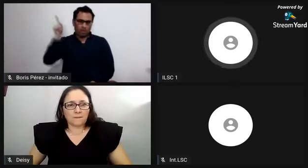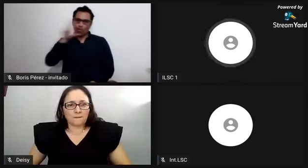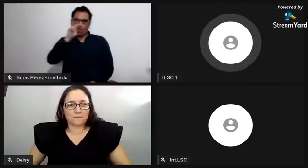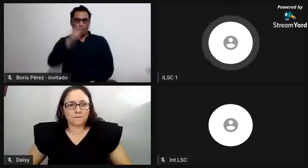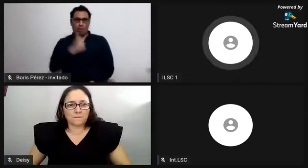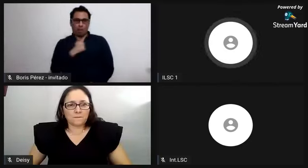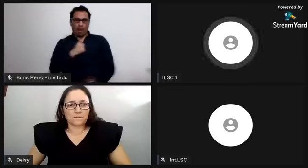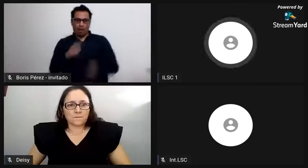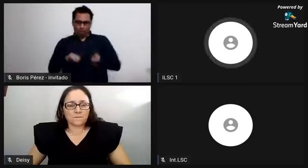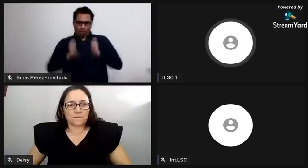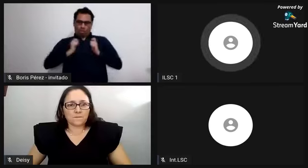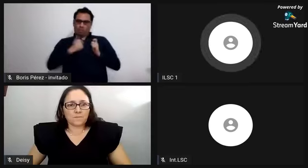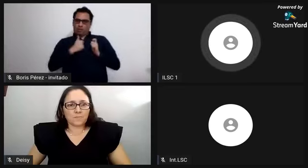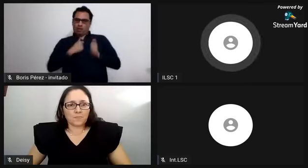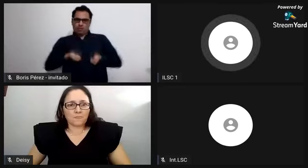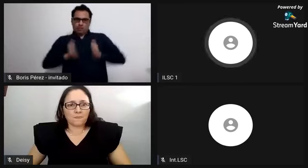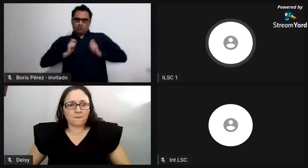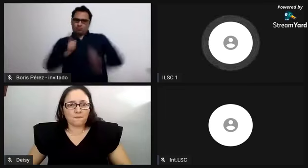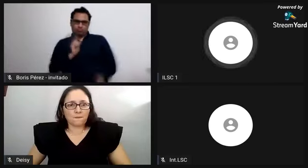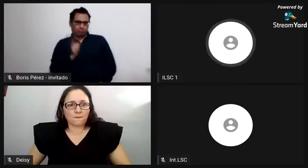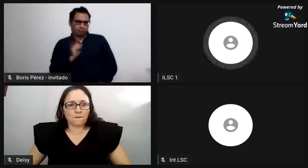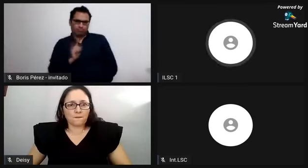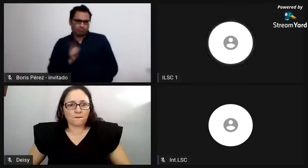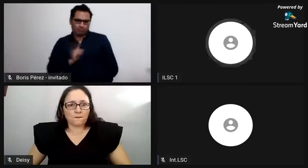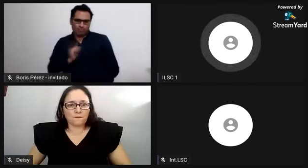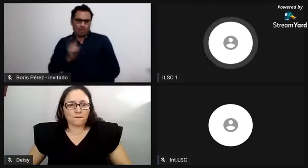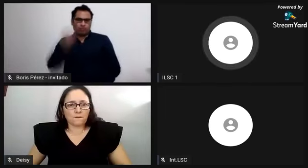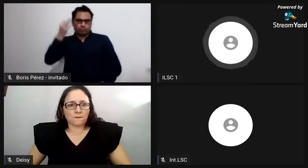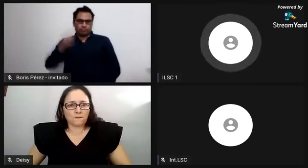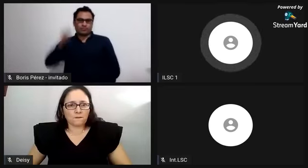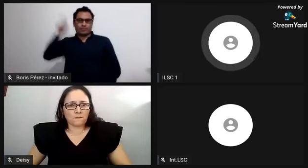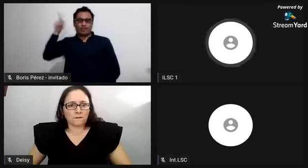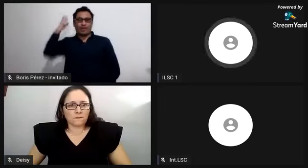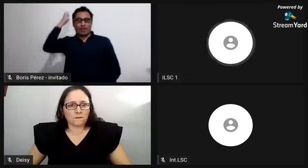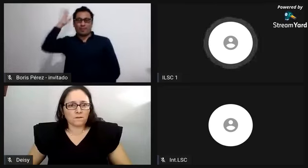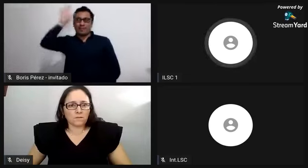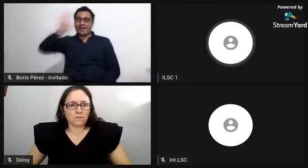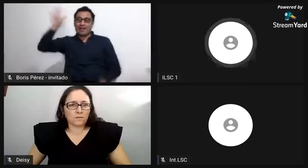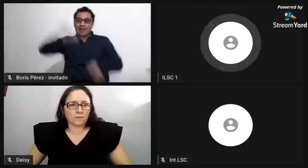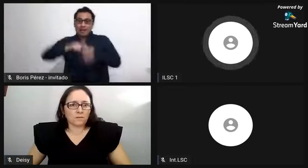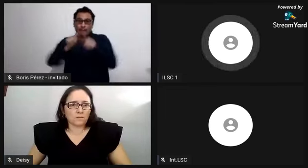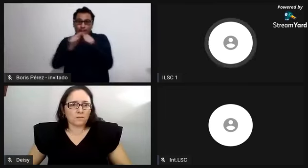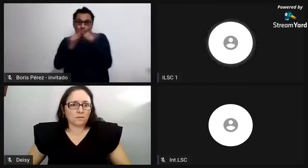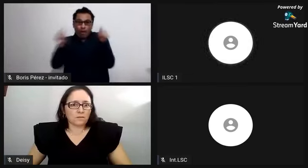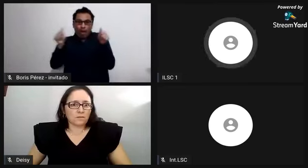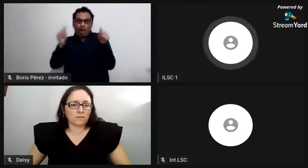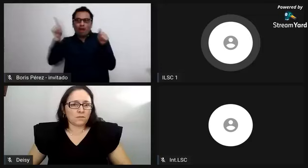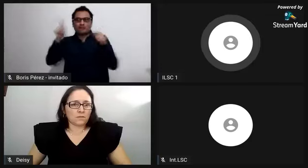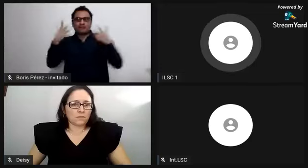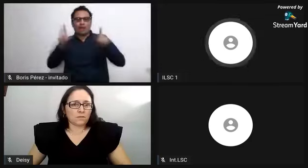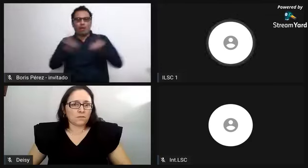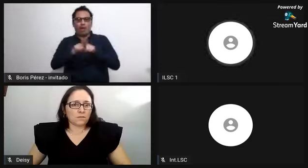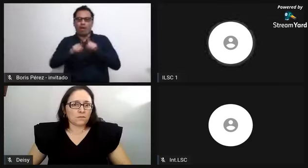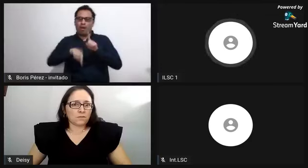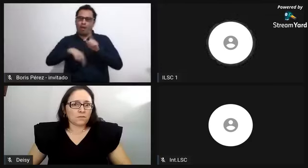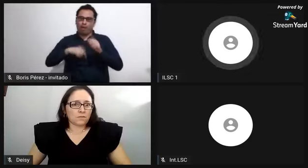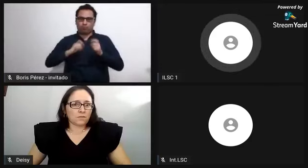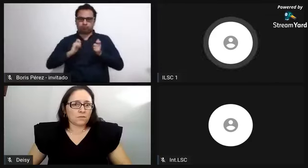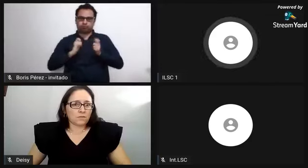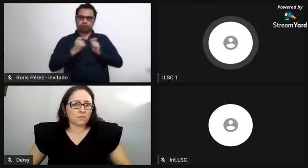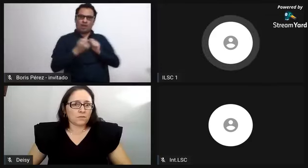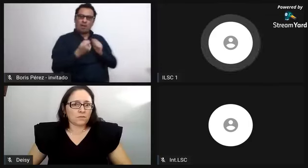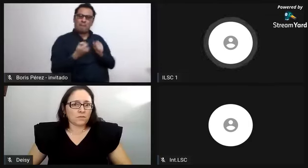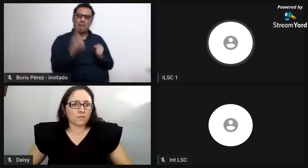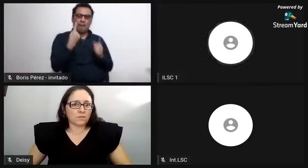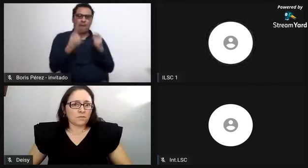primera pregunta de negro, el origen de esa palabra surge en Europa. No son ellos mismos quienes se